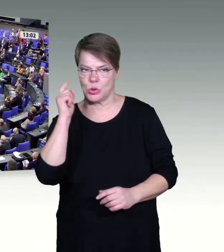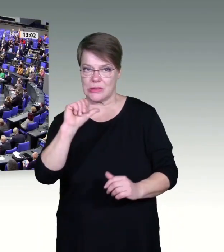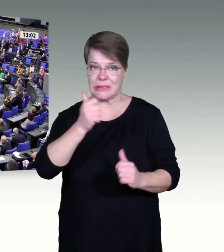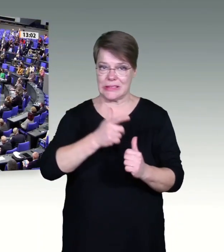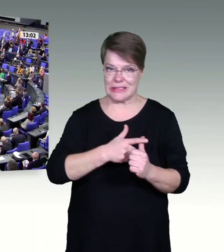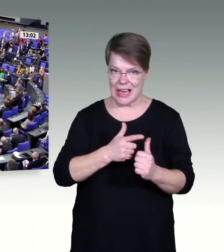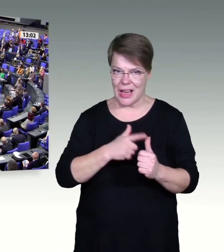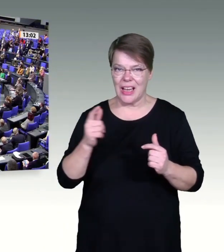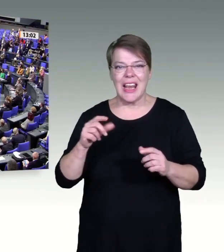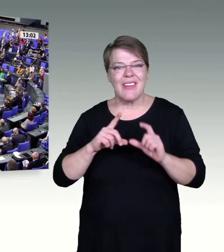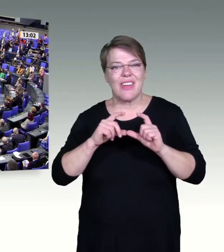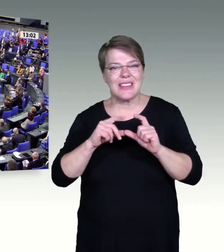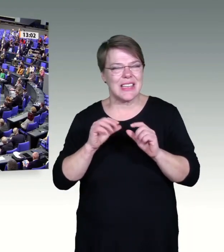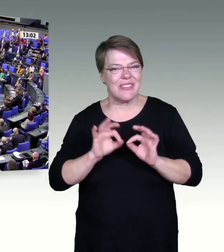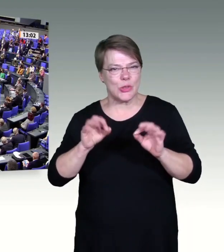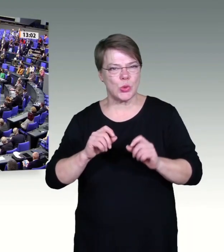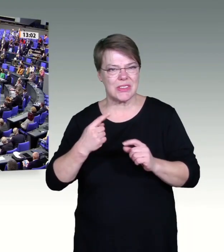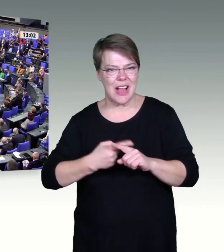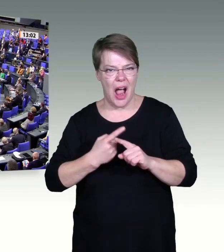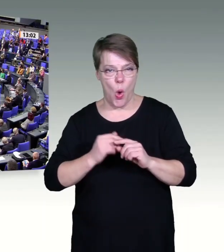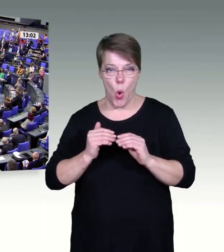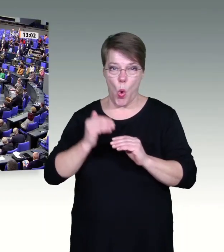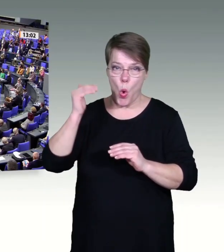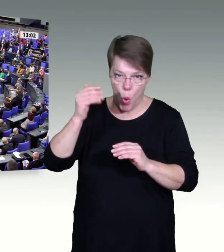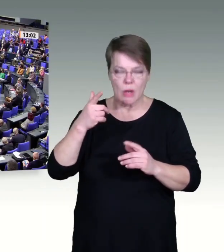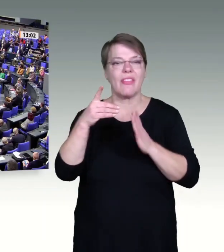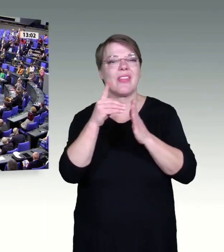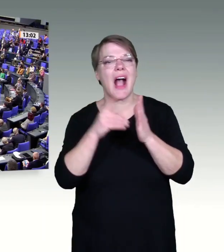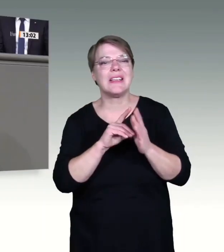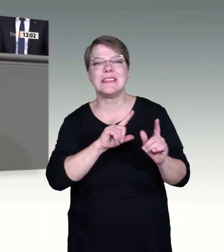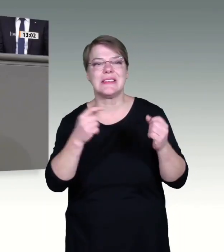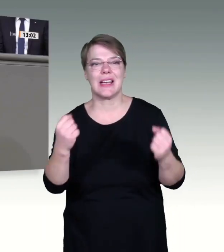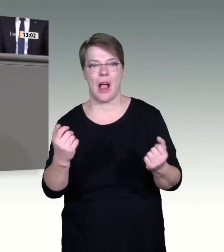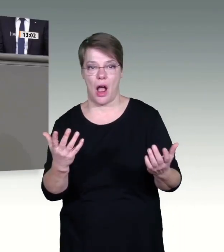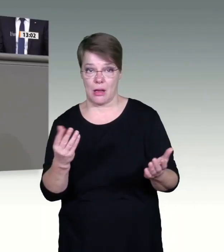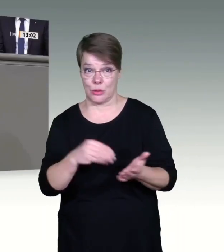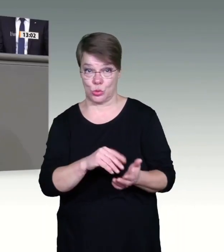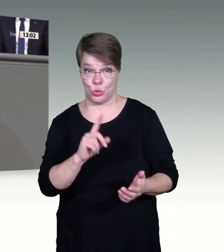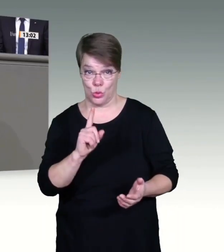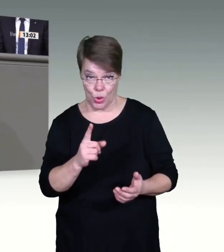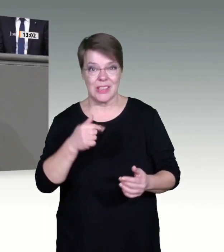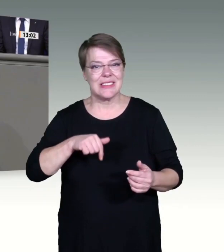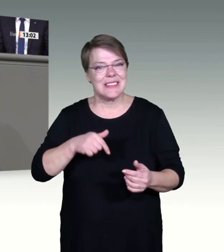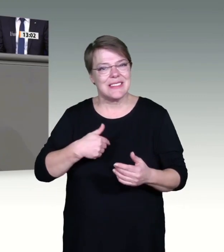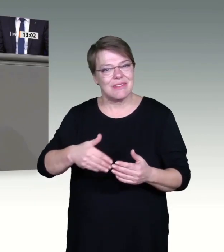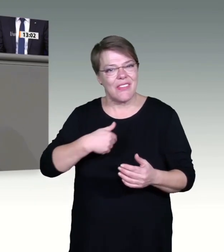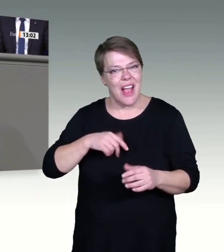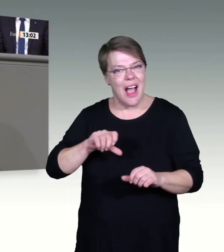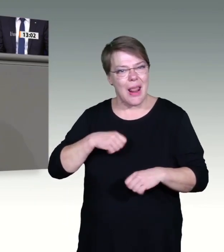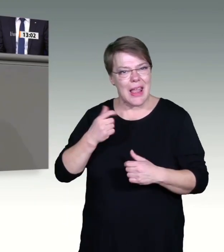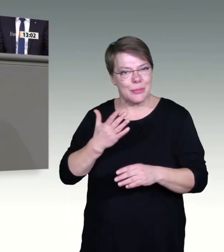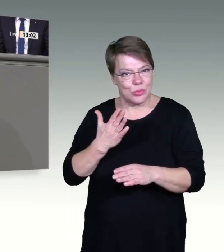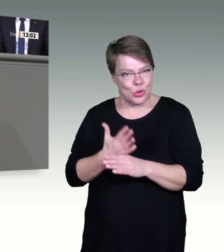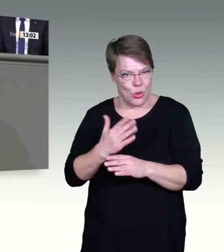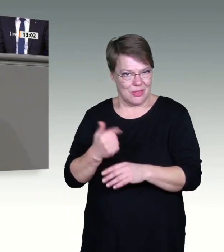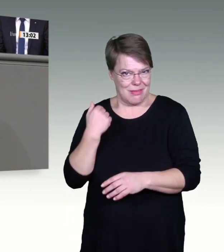ist die Omikron-Variante. Wir wissen noch nicht alles über diese neue Variante, aber es zeigt sich, dass der R-Wert vermutlich noch mal deutlich höher